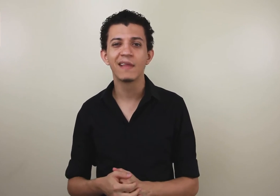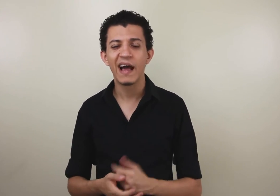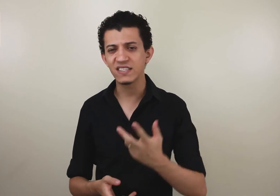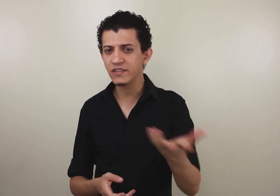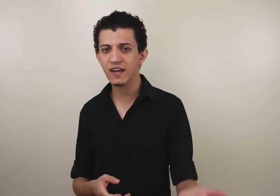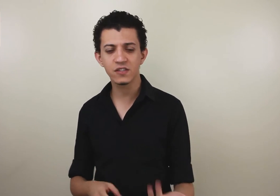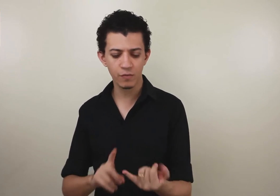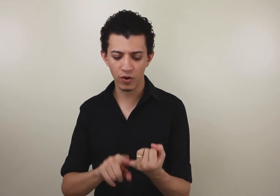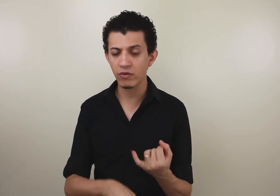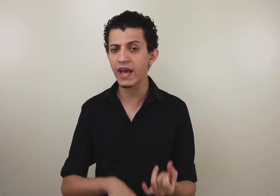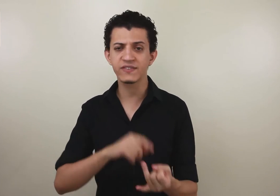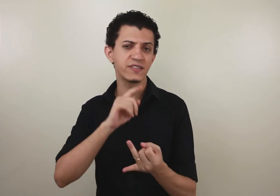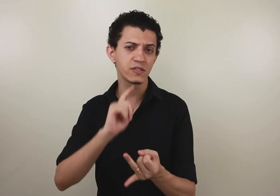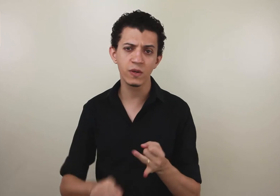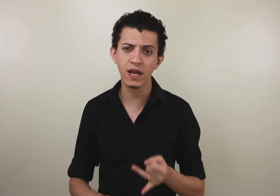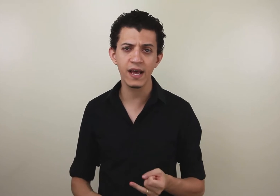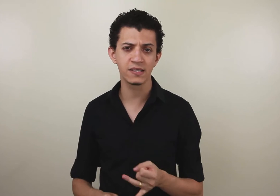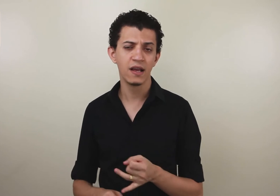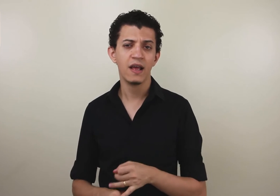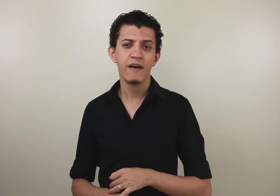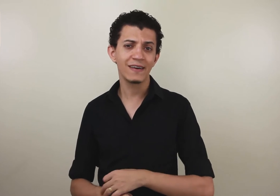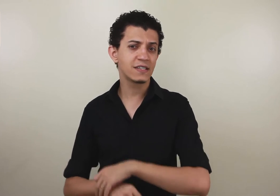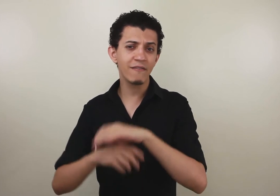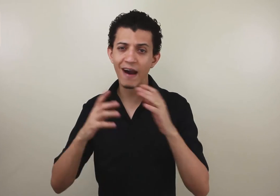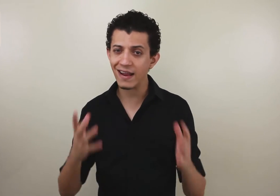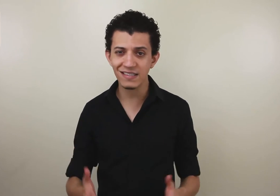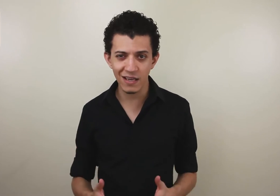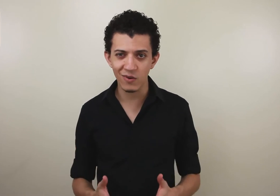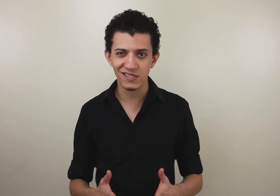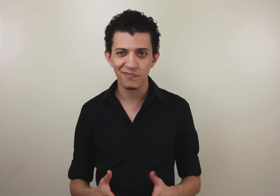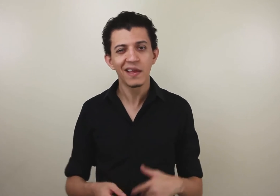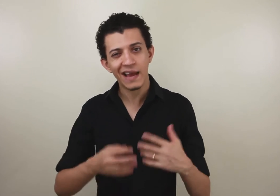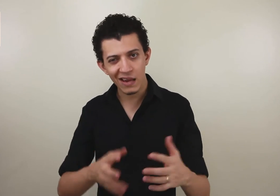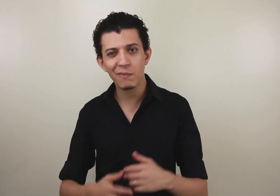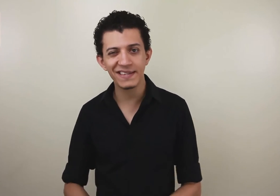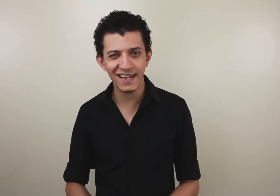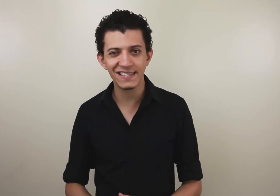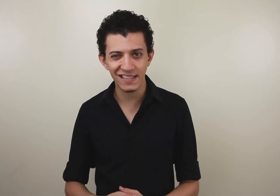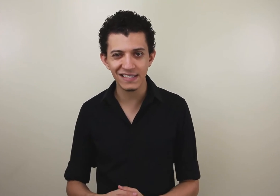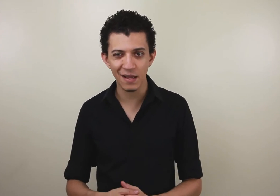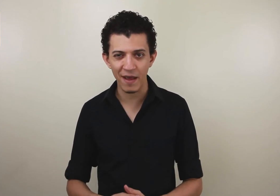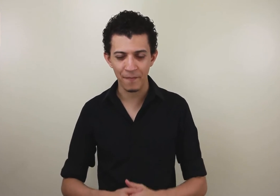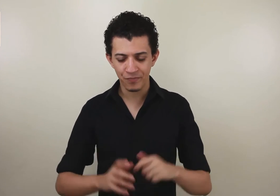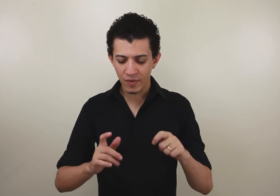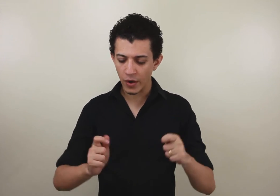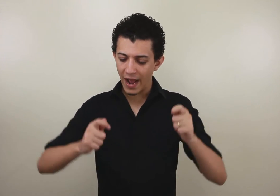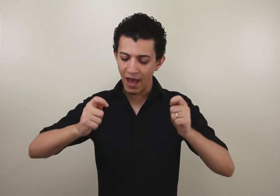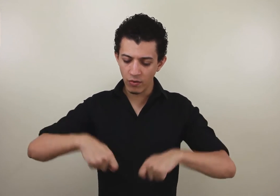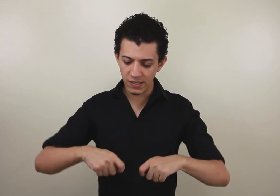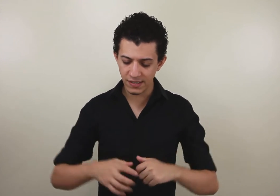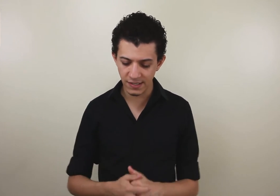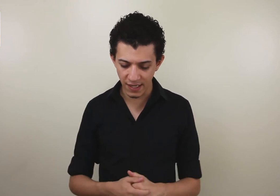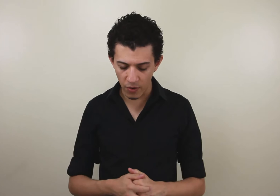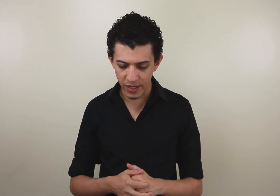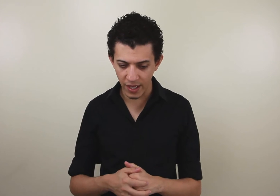A gente faz isso no português, faz isso no inglês, faz isso em várias línguas. Na língua brasileira de sinais também. Agora, a nuance desse sinal aqui,